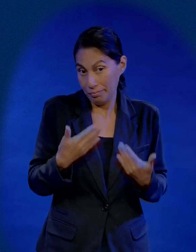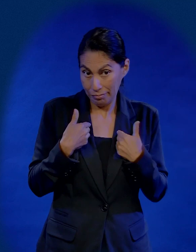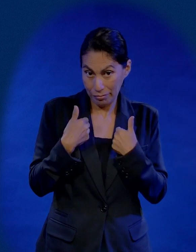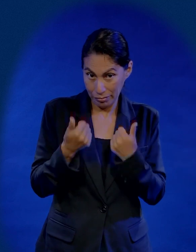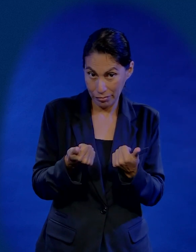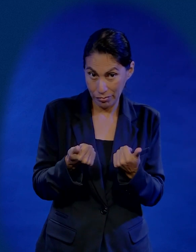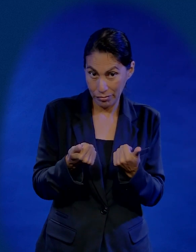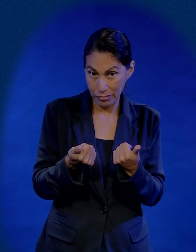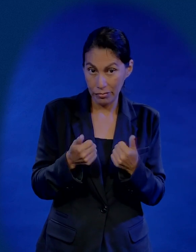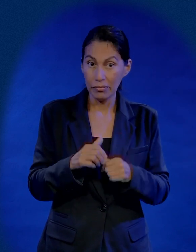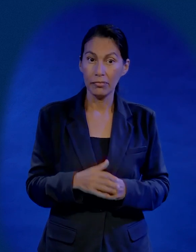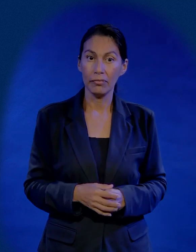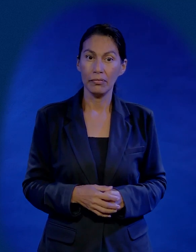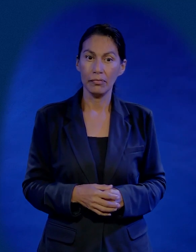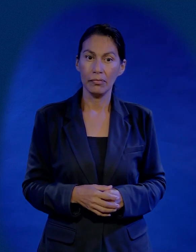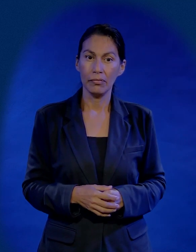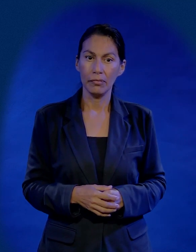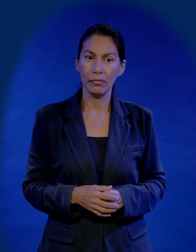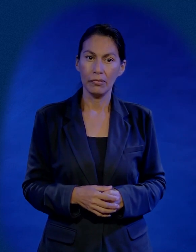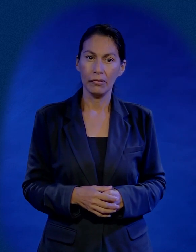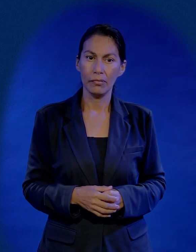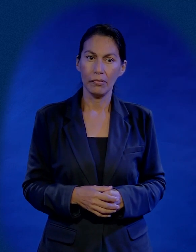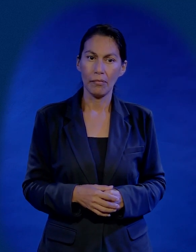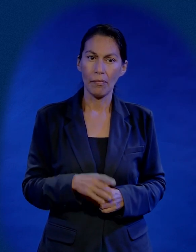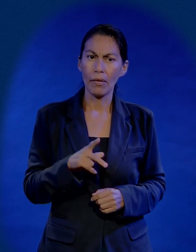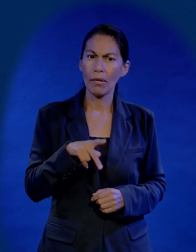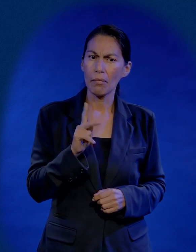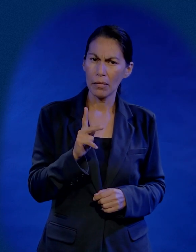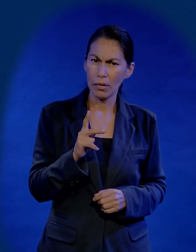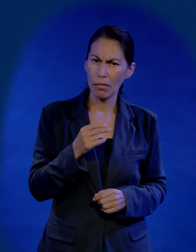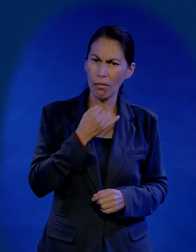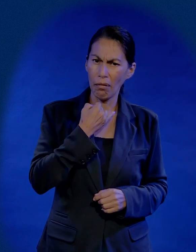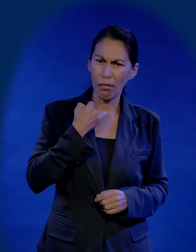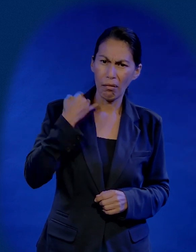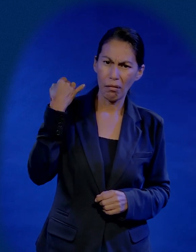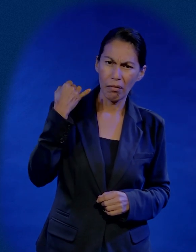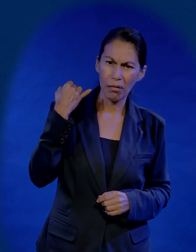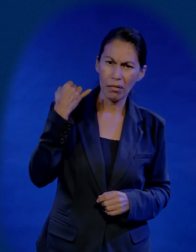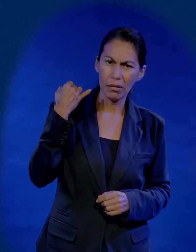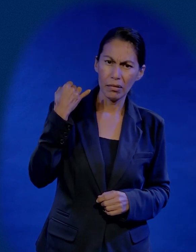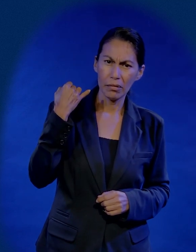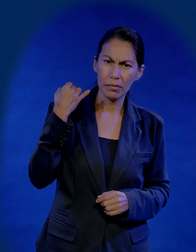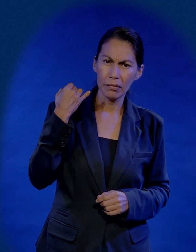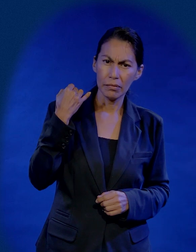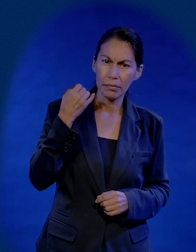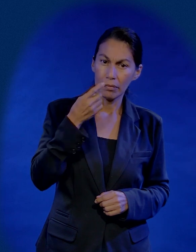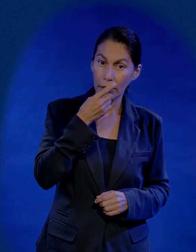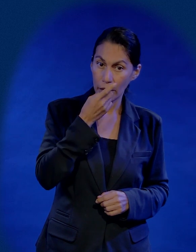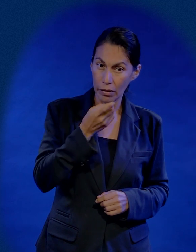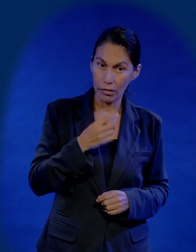¿Sí me están siguiendo lo que estoy diciendo? Pero lo interesante es que Judas llega y dice. Oigan,